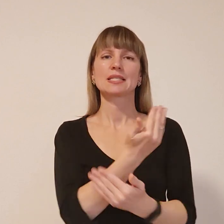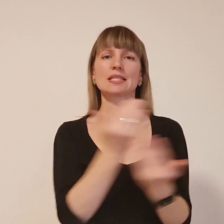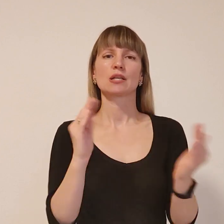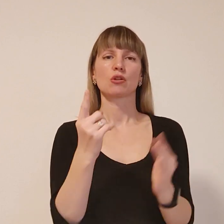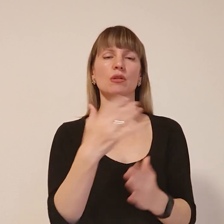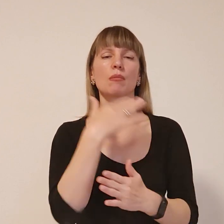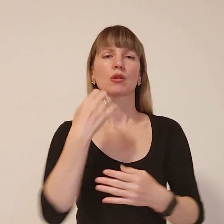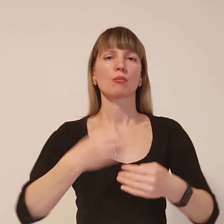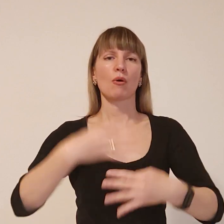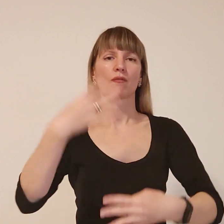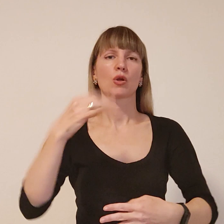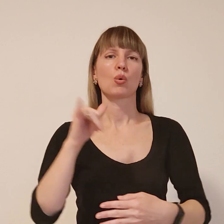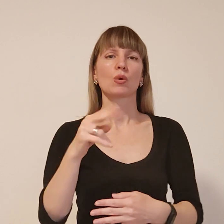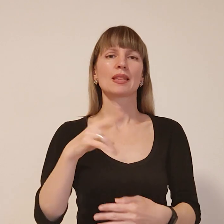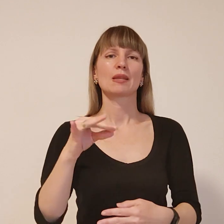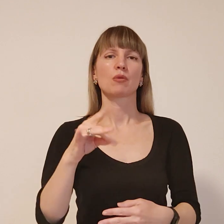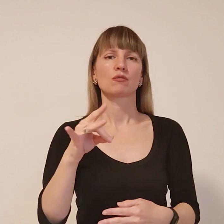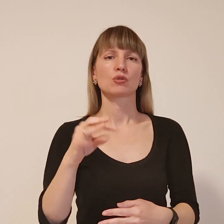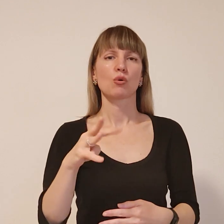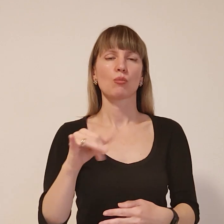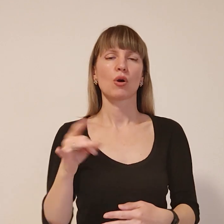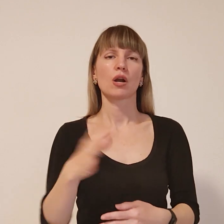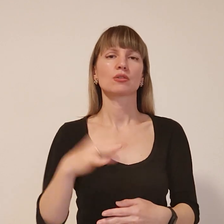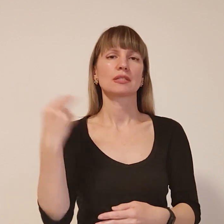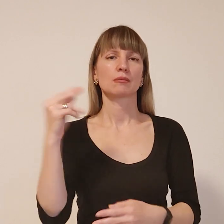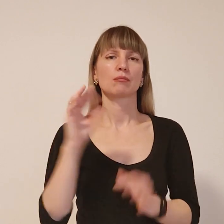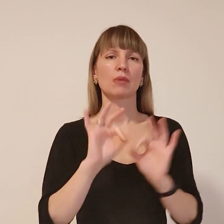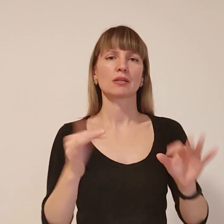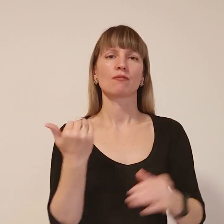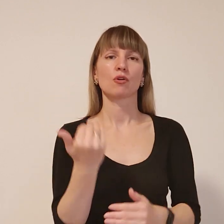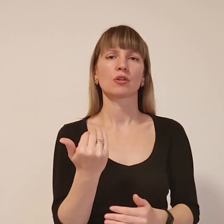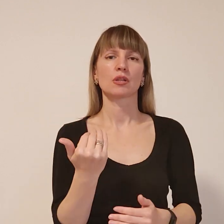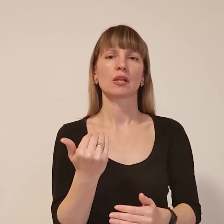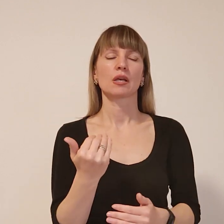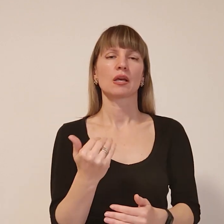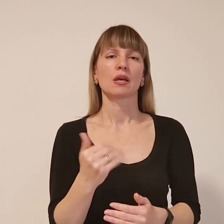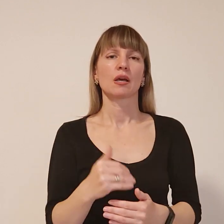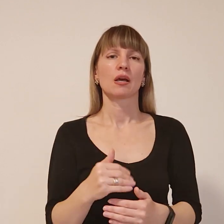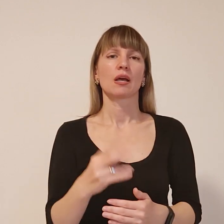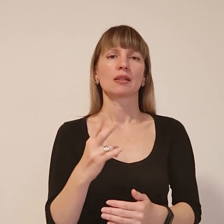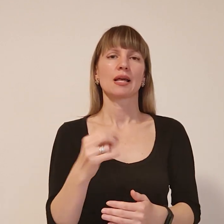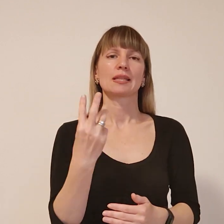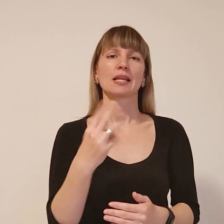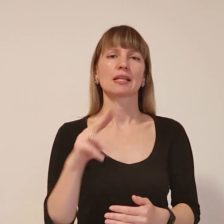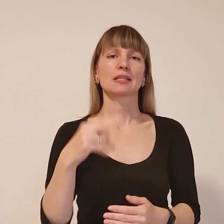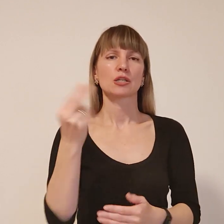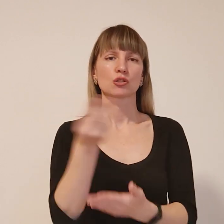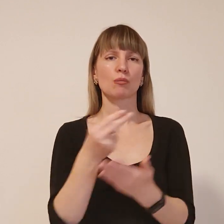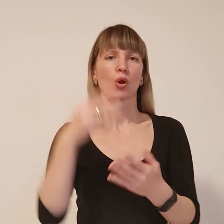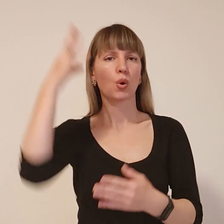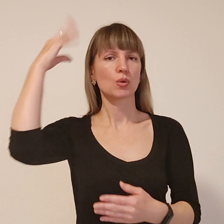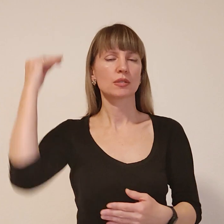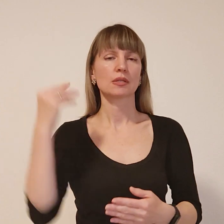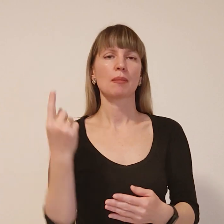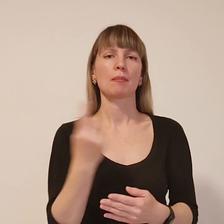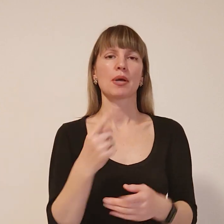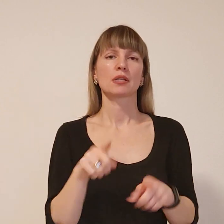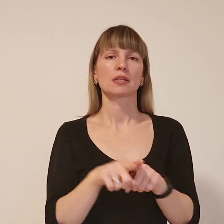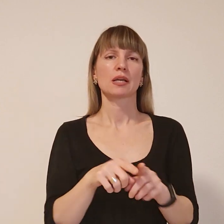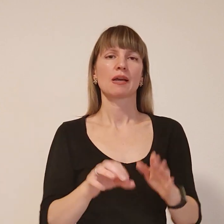багатоповерхівок у Дніпровському районі Запоріжжя, пояснюють вони. Нанести на неї 3D-зображення козаків. Першу таке в Східній і Південній Україні, каже